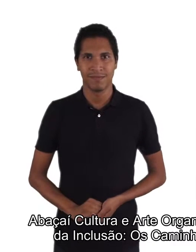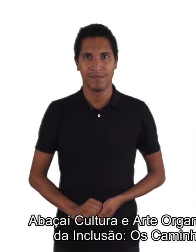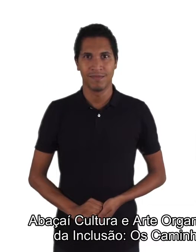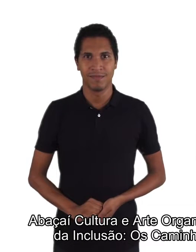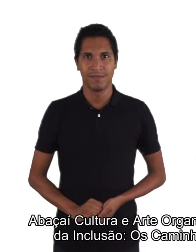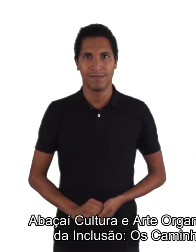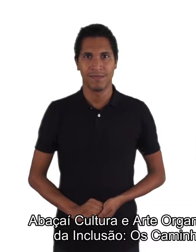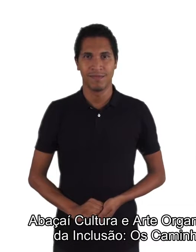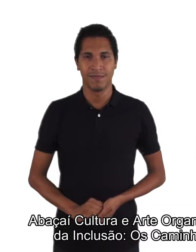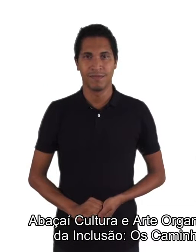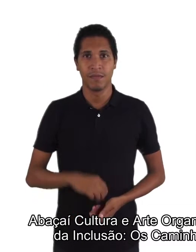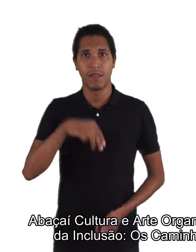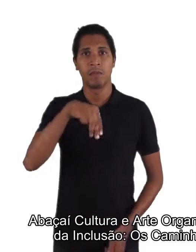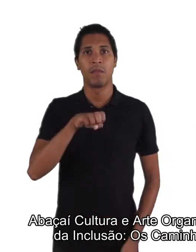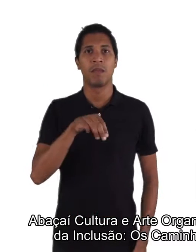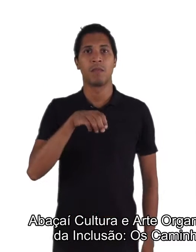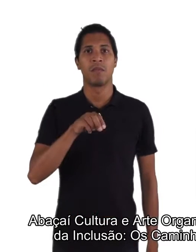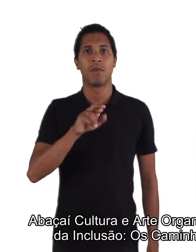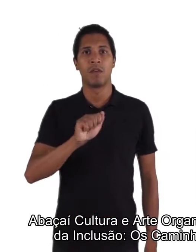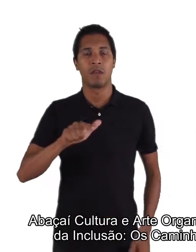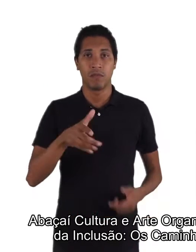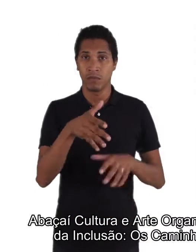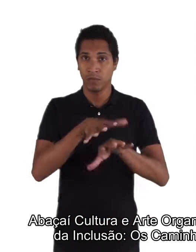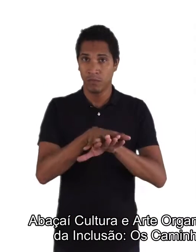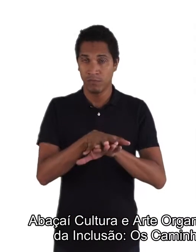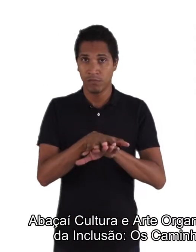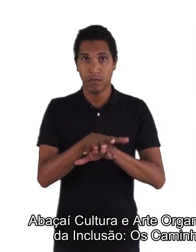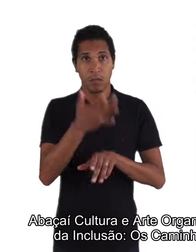Memorial da Inclusão – Os Caminhos da Pessoa com Deficiência